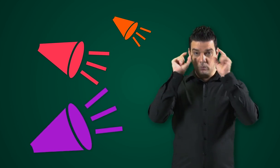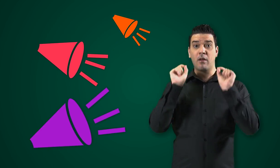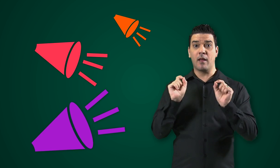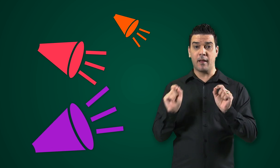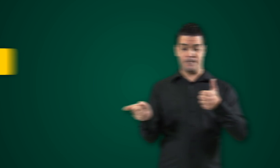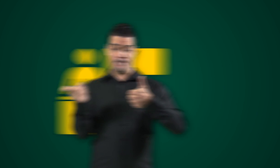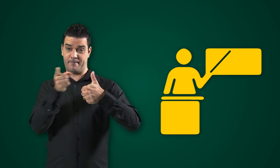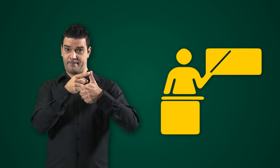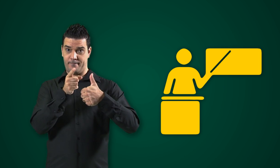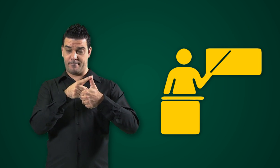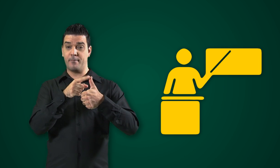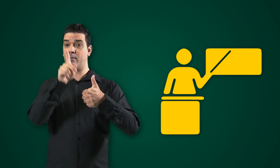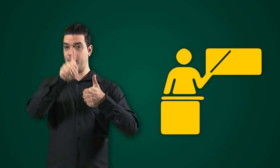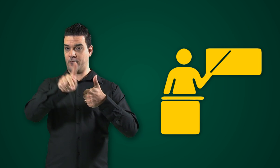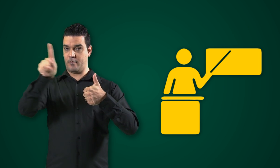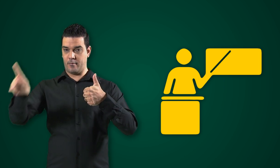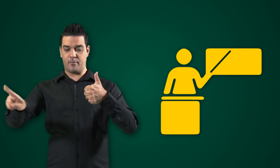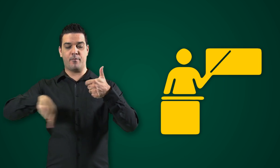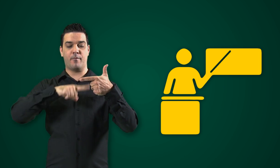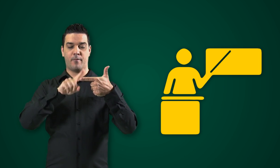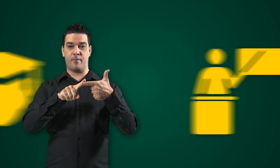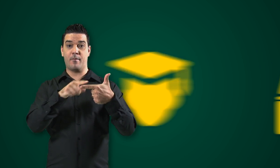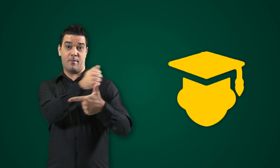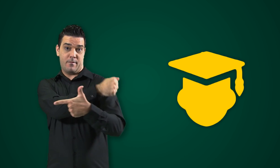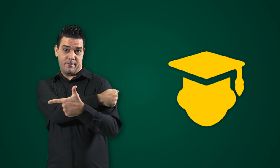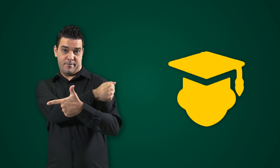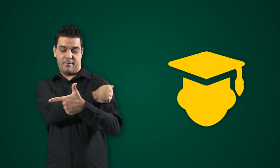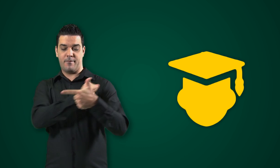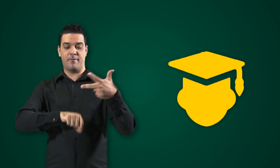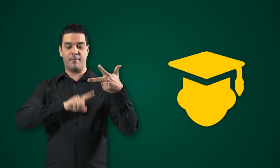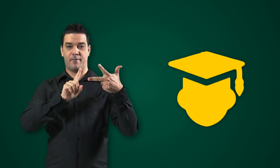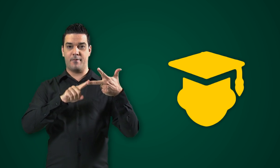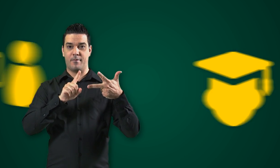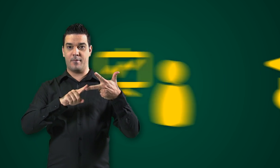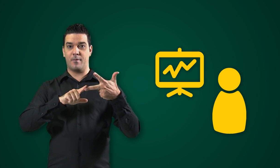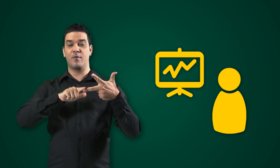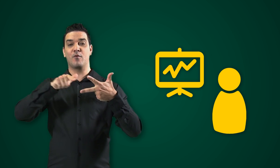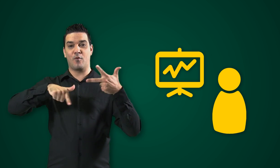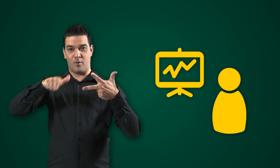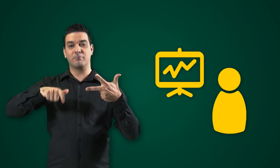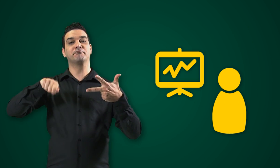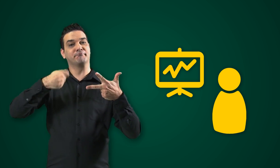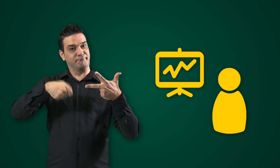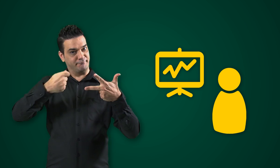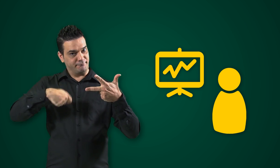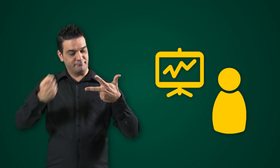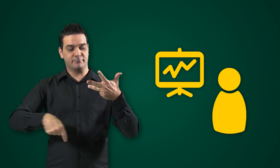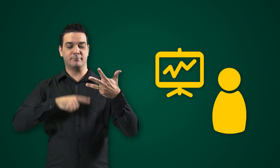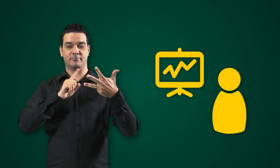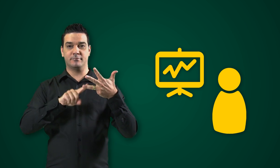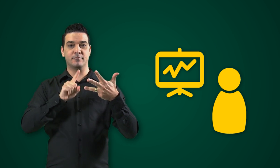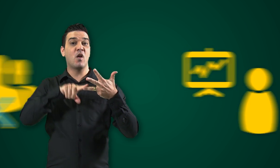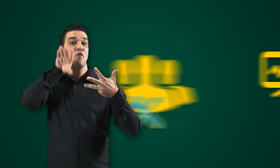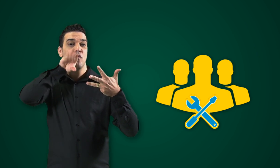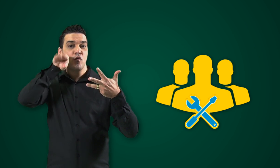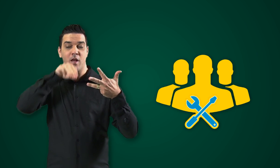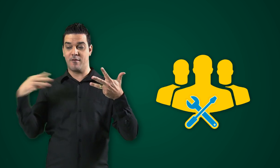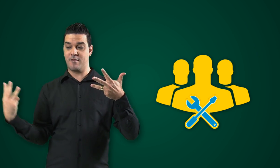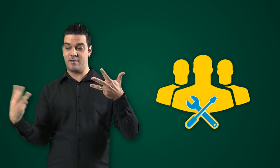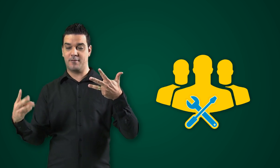de docentes, discentes, técnicos administrativos, funcionários terceirizados